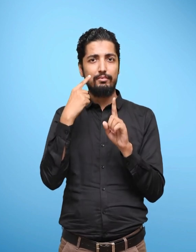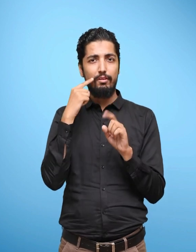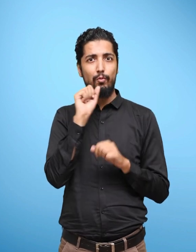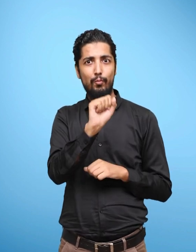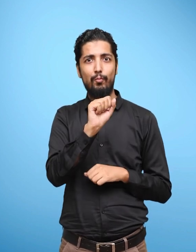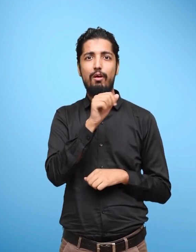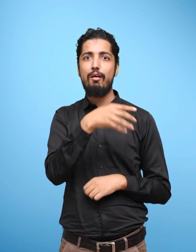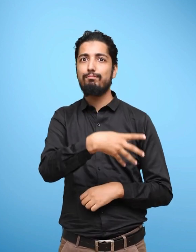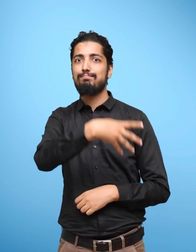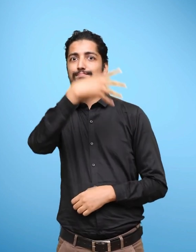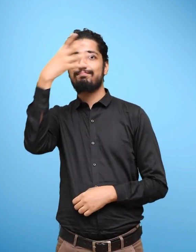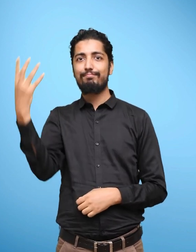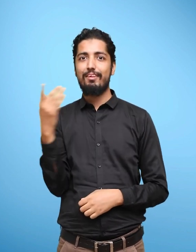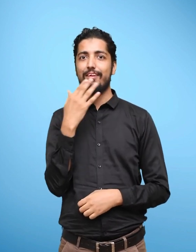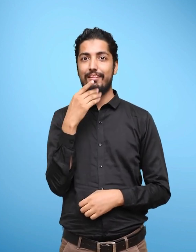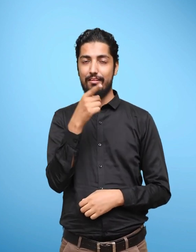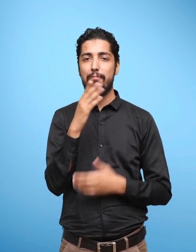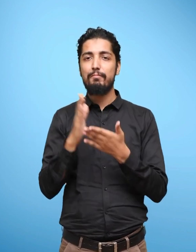Anandi's Rainbow